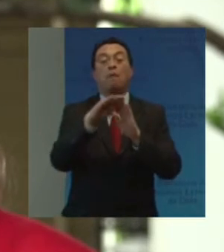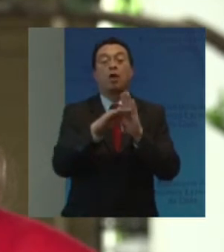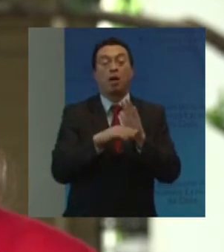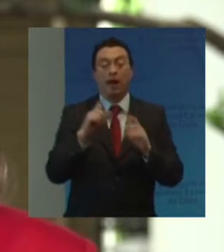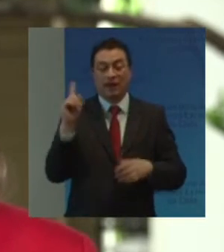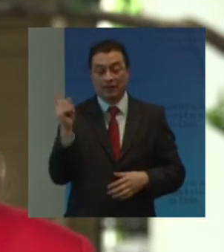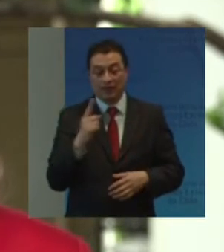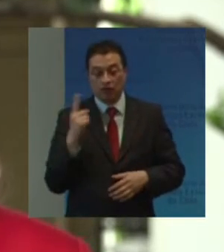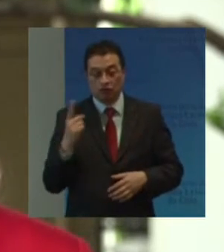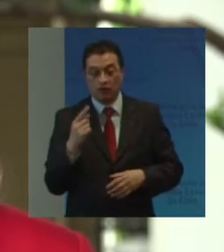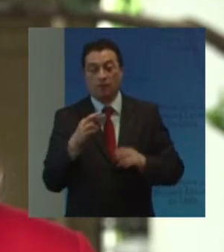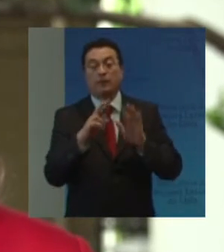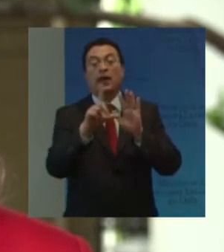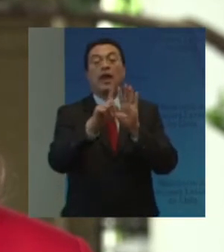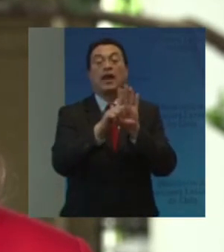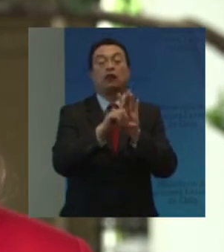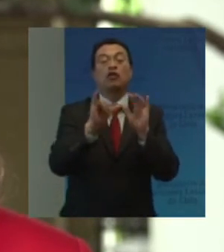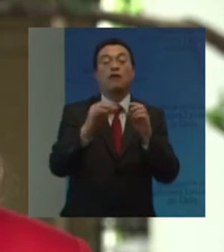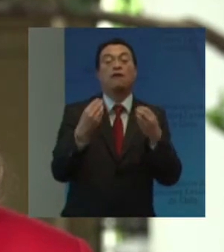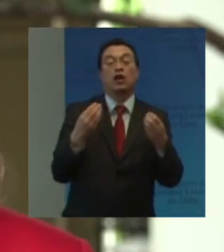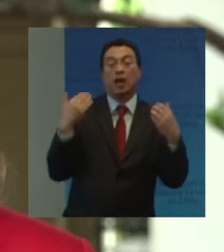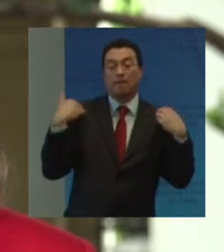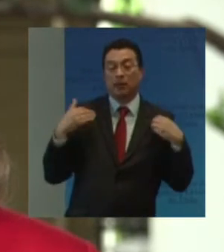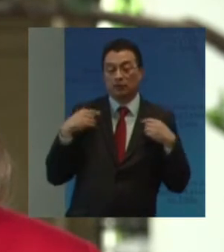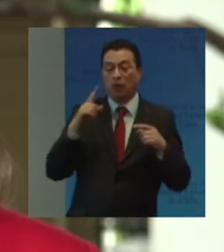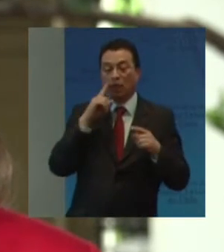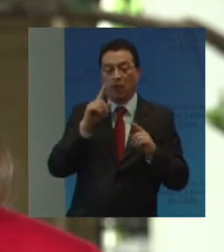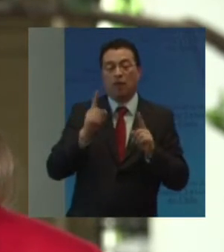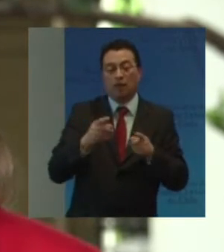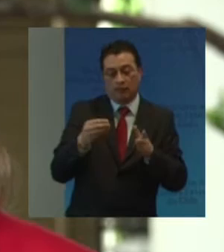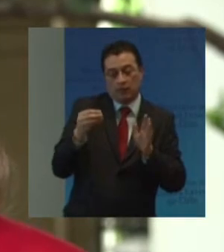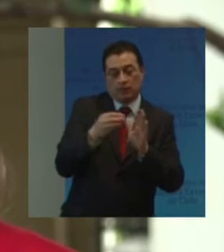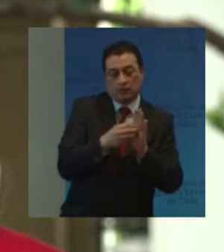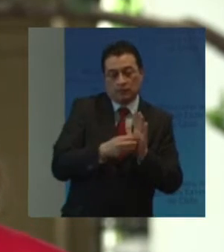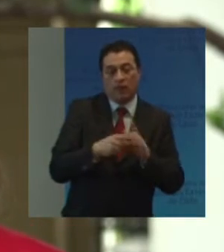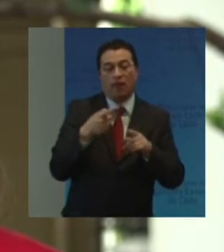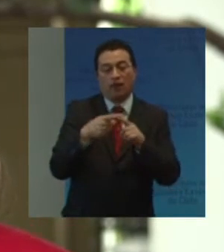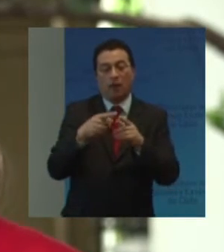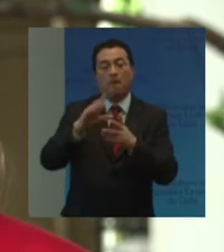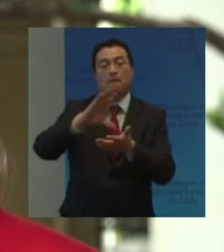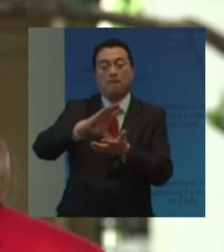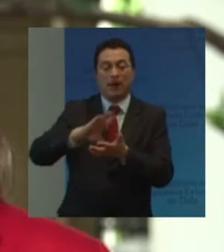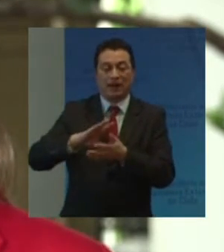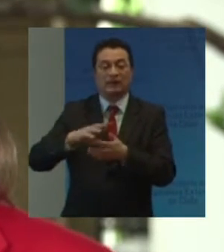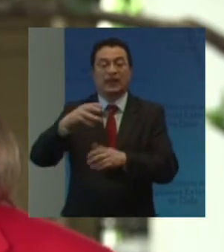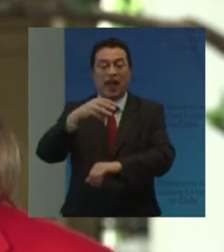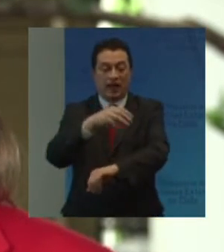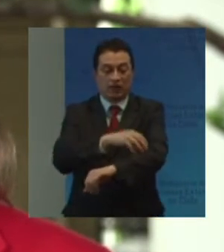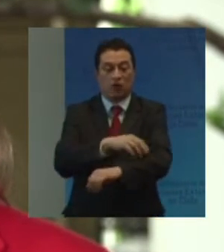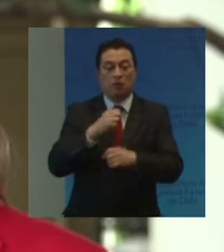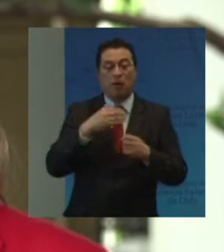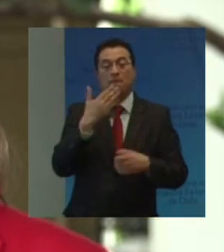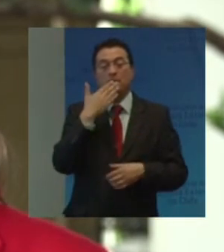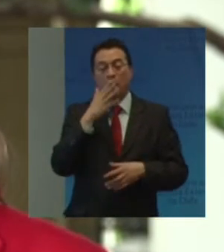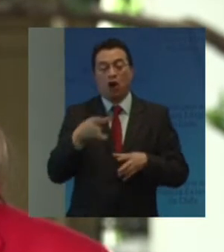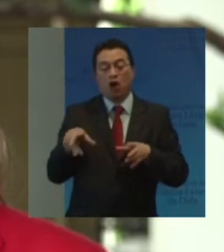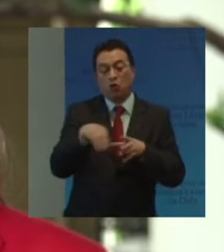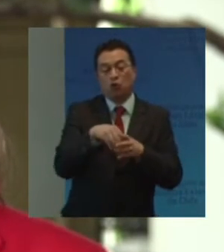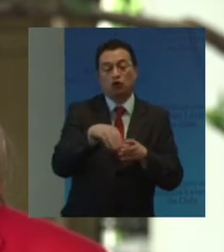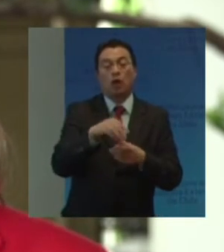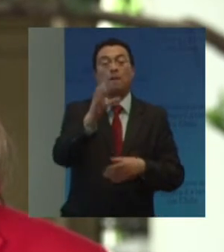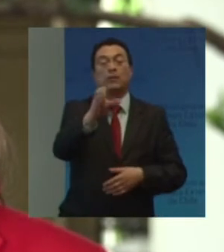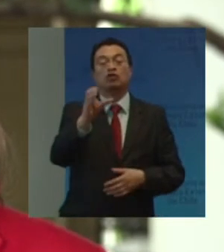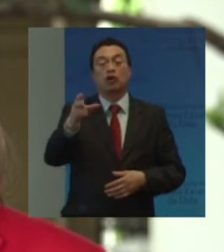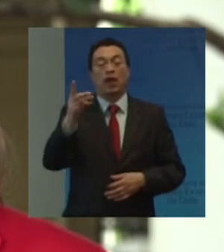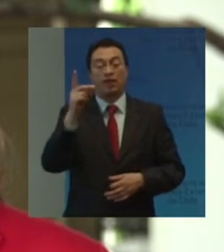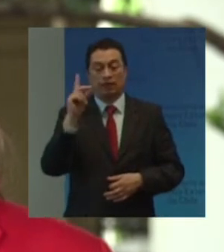nacionales Legislación Y buenas prácticas Que están siendo Implementadas En los diversos Países de la región Para mejorar La inclusión De las personas